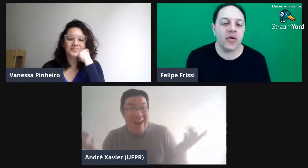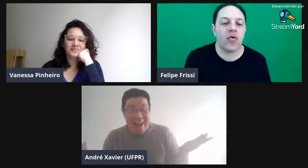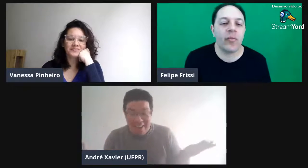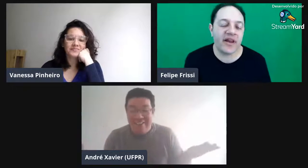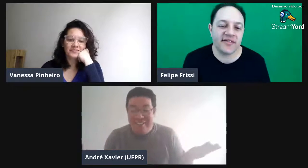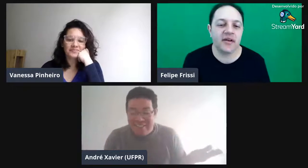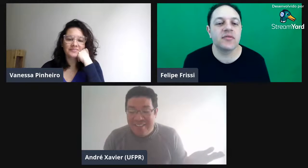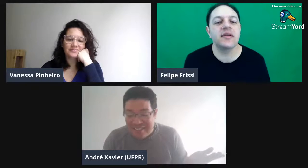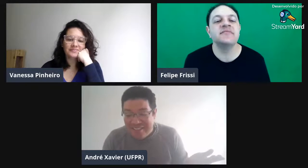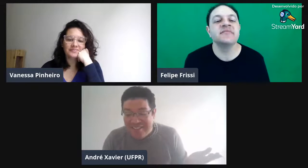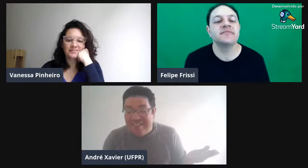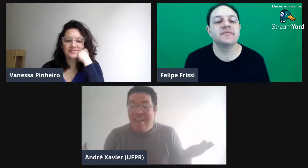comparação, né?